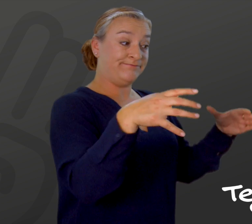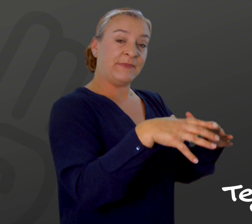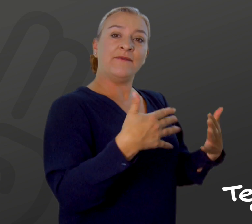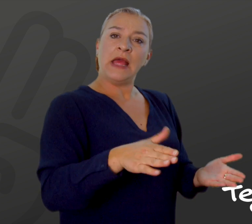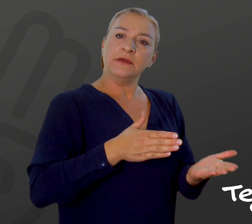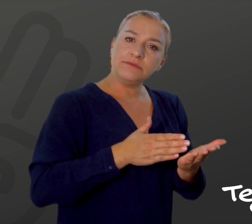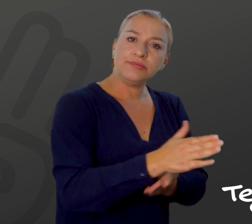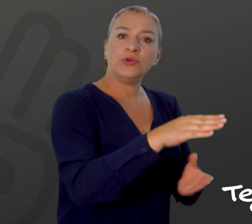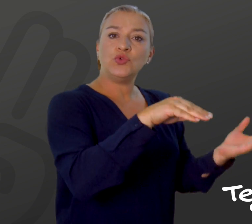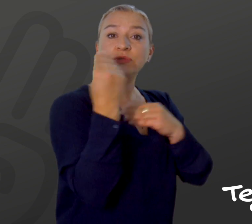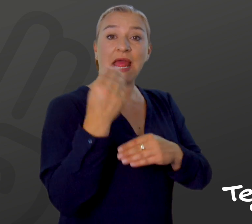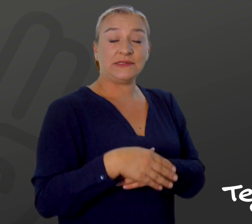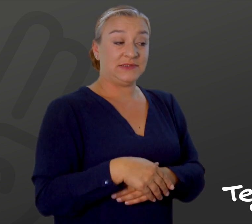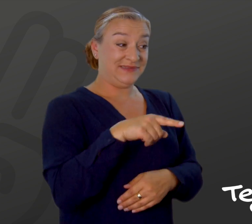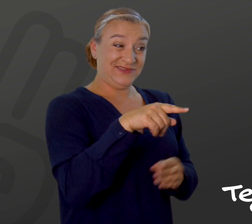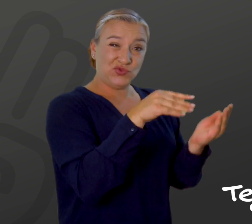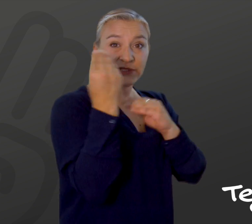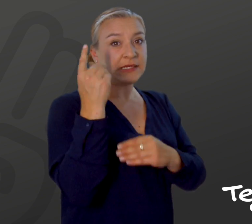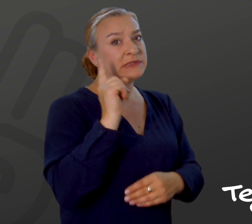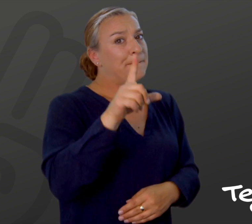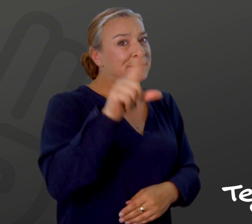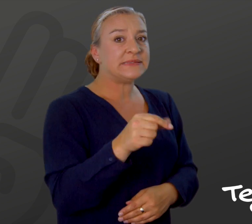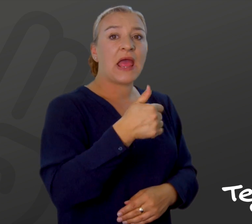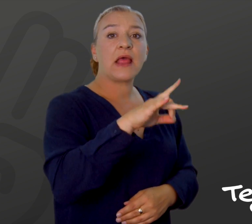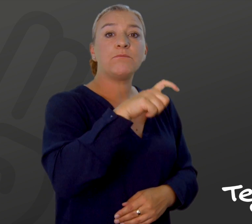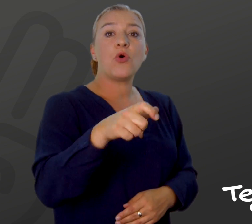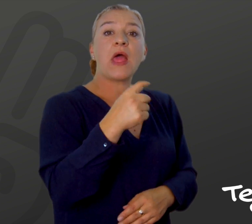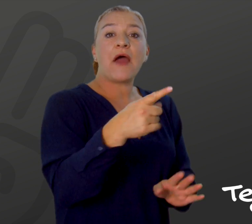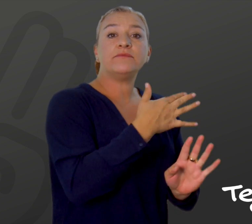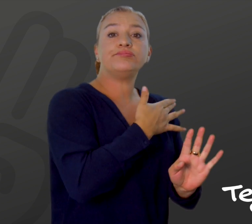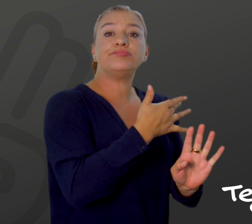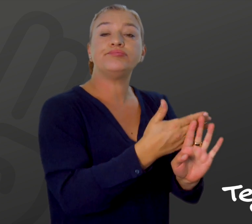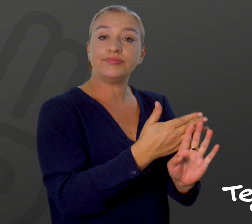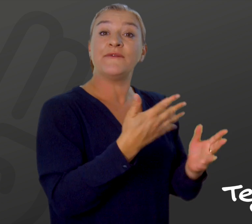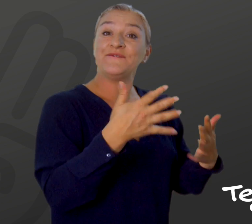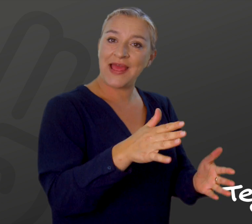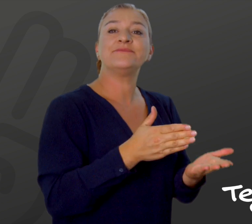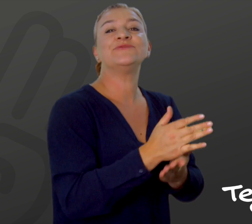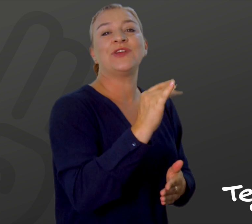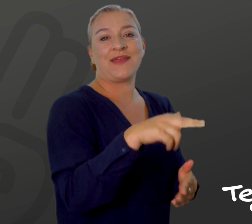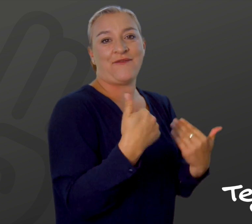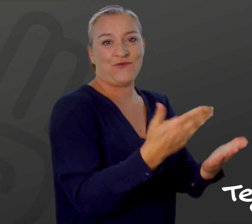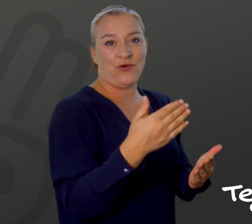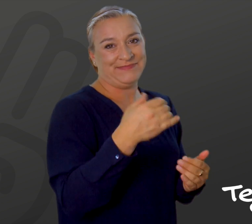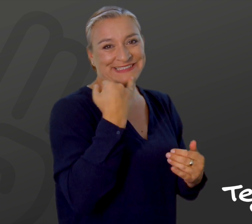Målgruppen er personer med handicap, som har en uddannelse af mindst 18 måneders varighed. Dette er kravet for at få